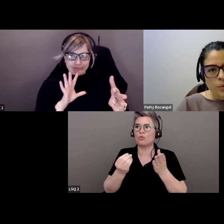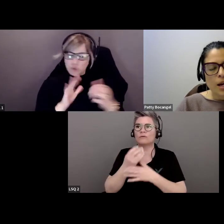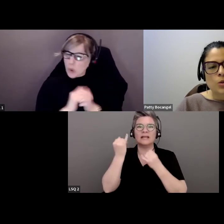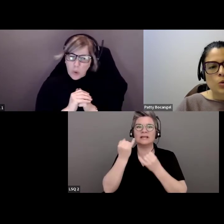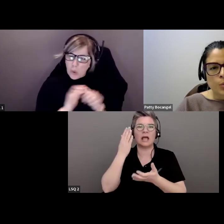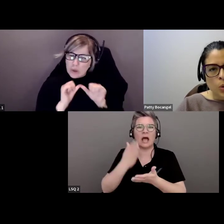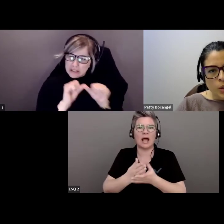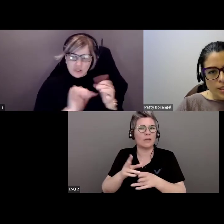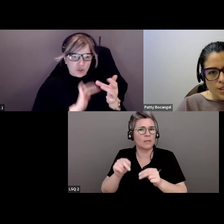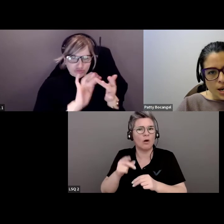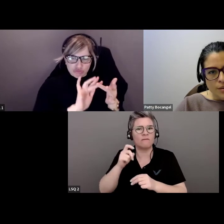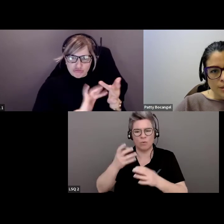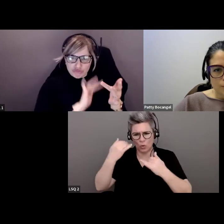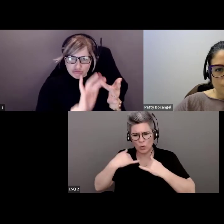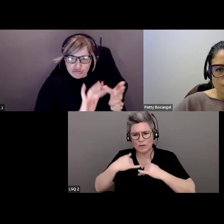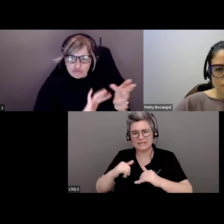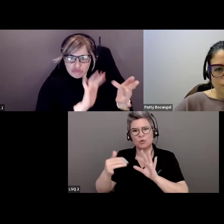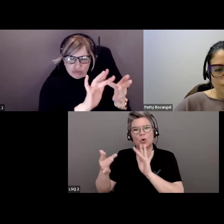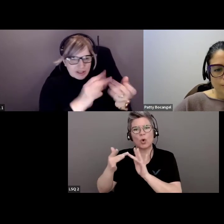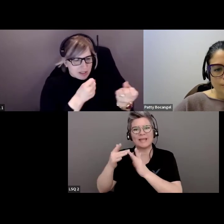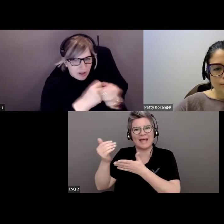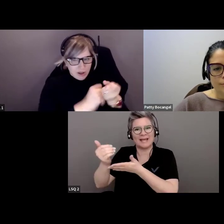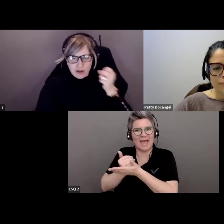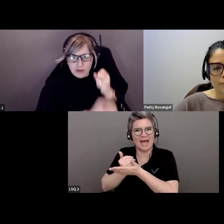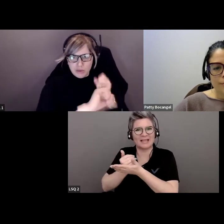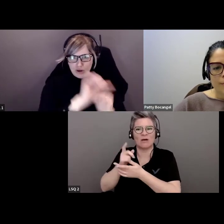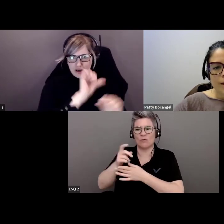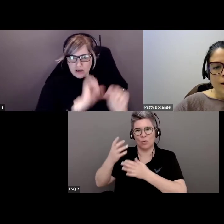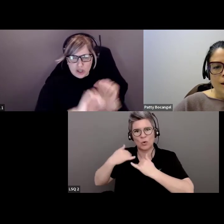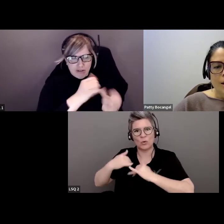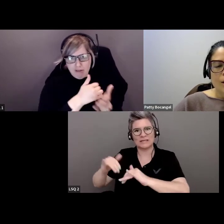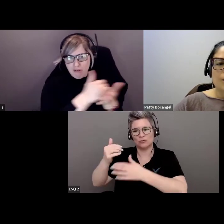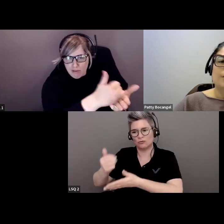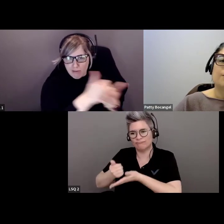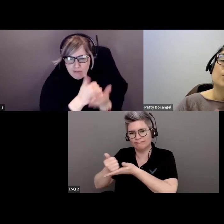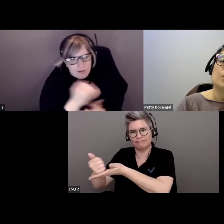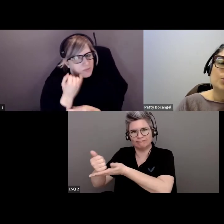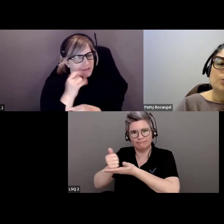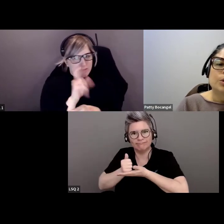Il faut continuer de garder le contact. Il faut continuer de s'entraider.